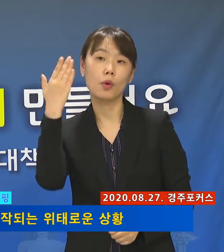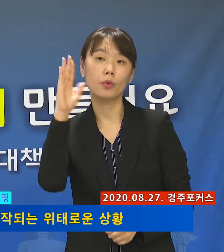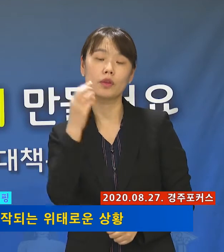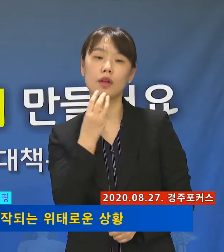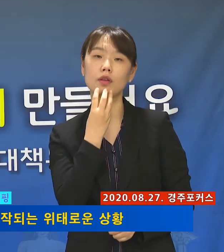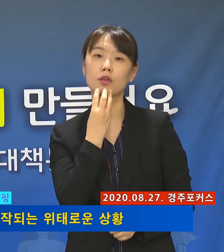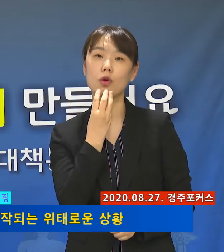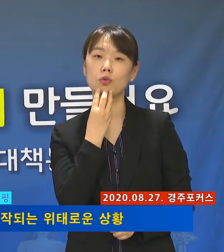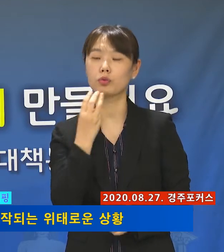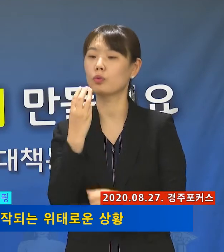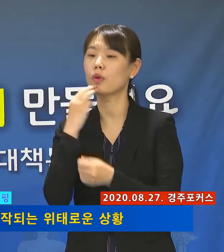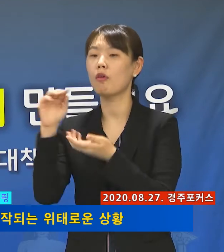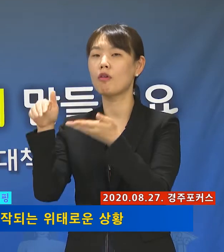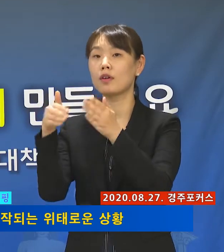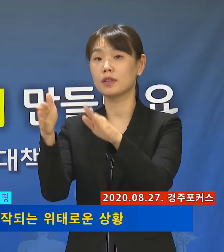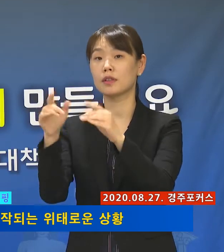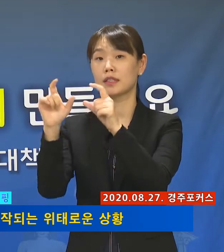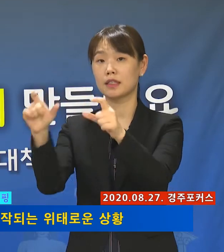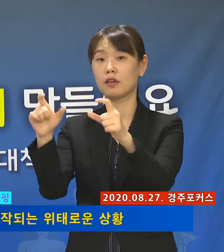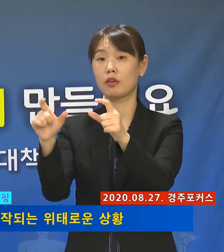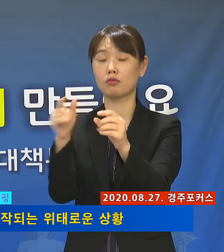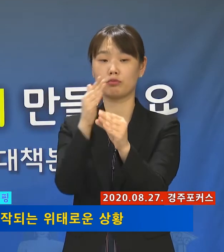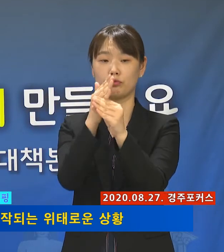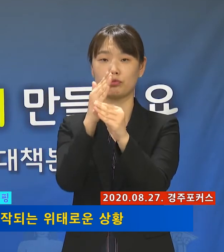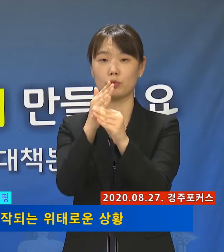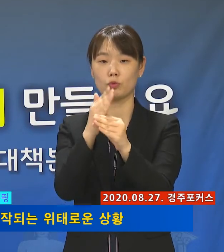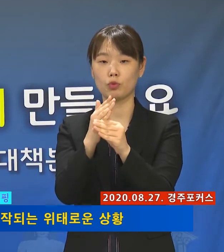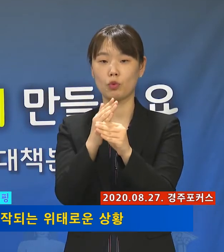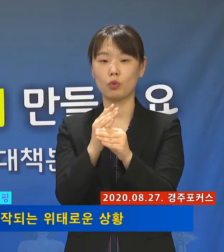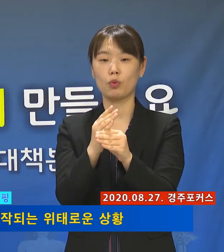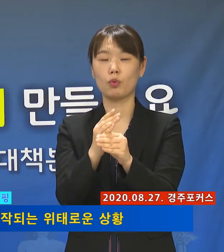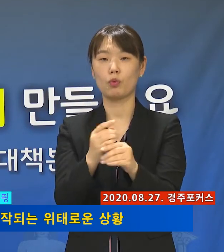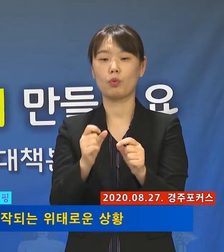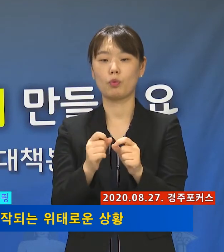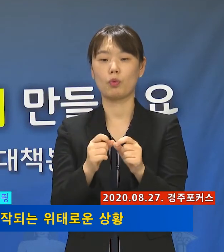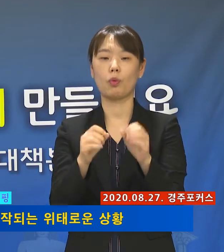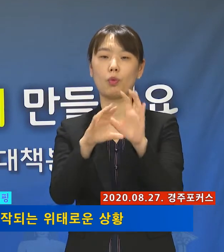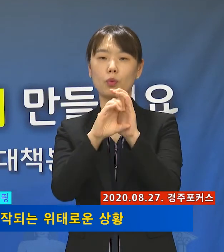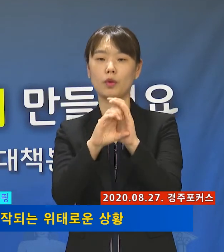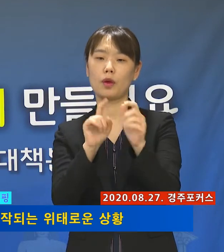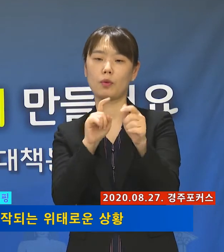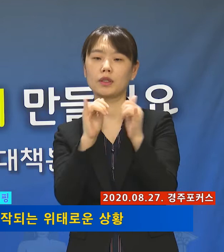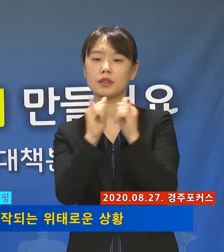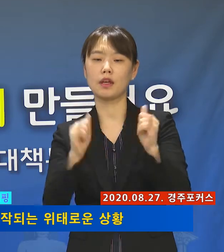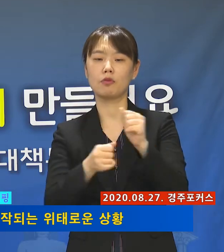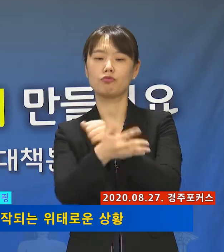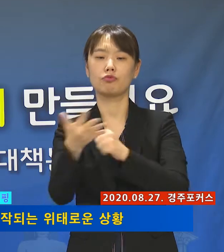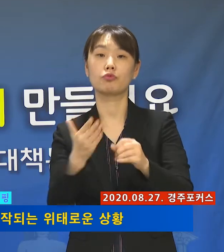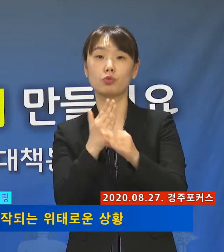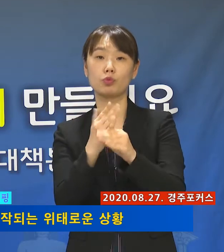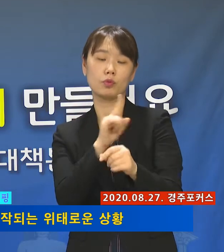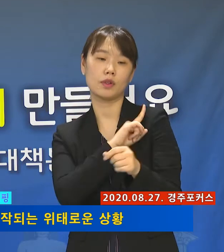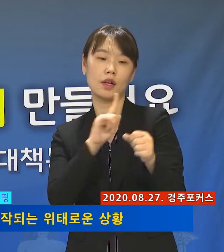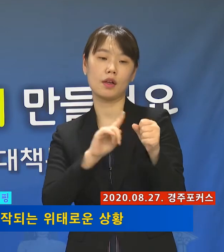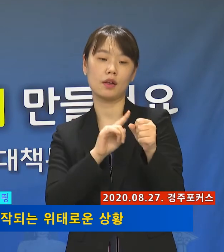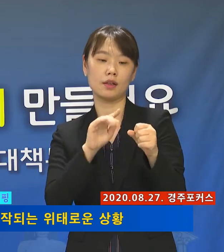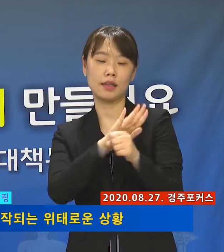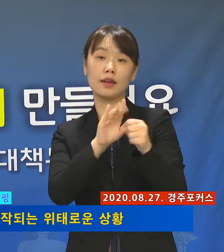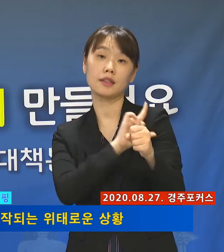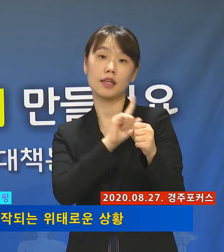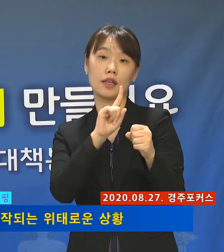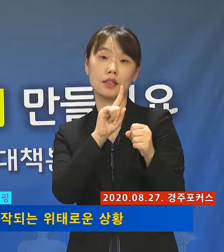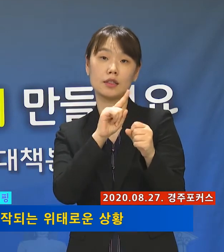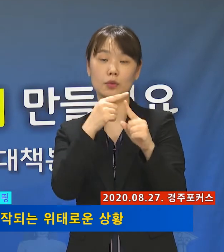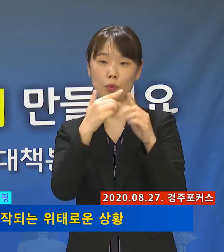서울과 경기 수도권 지역을 중심으로 확산되던 코로나19 확진자가 사랑제일교회 및 광화문